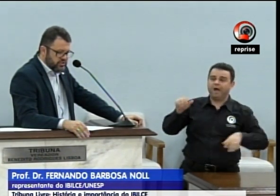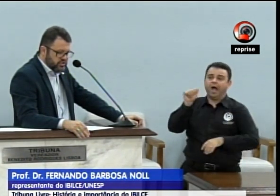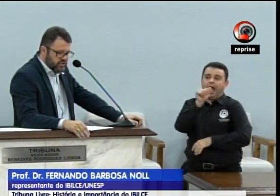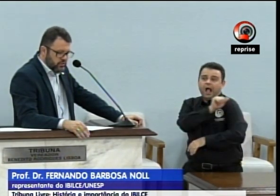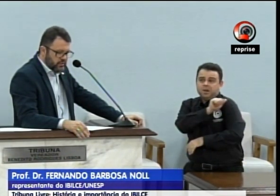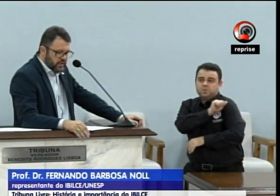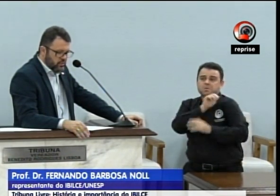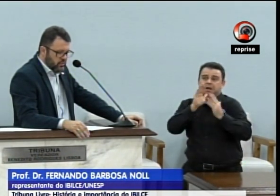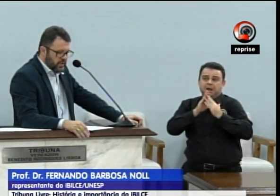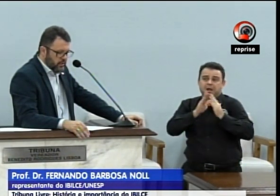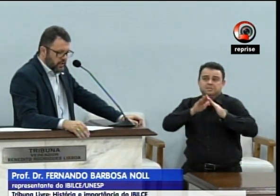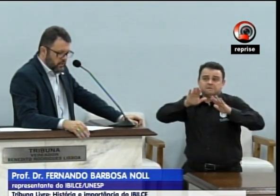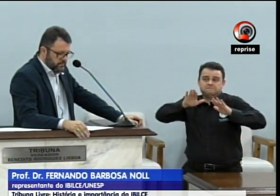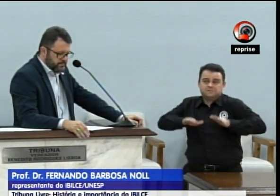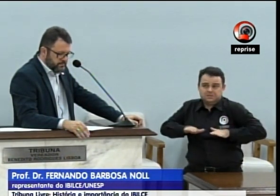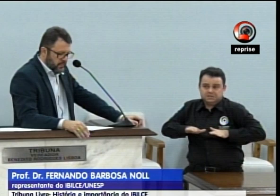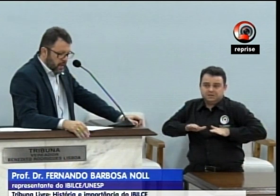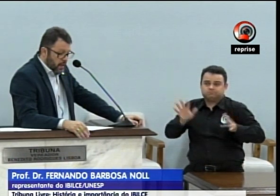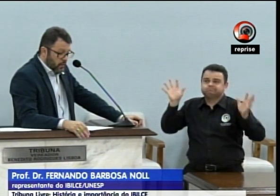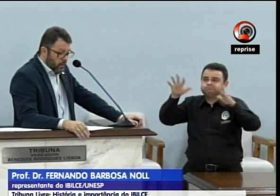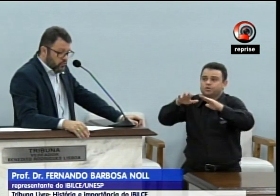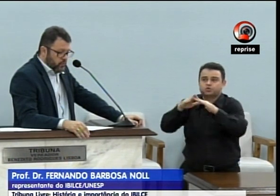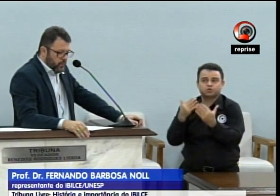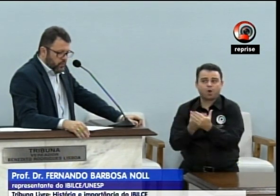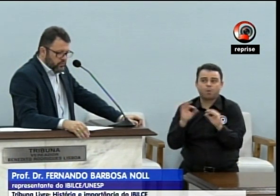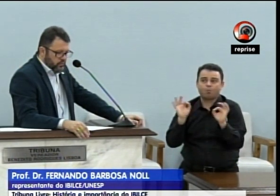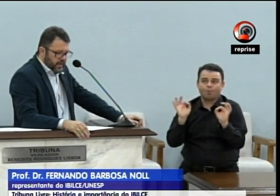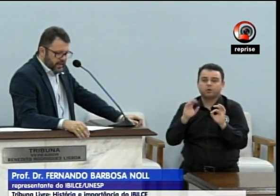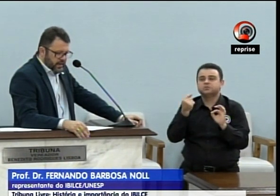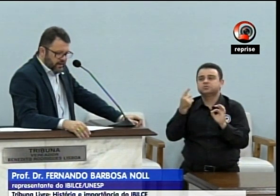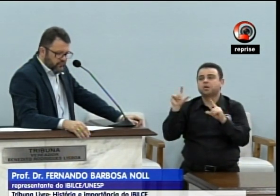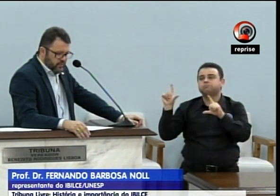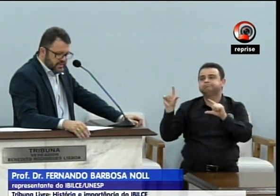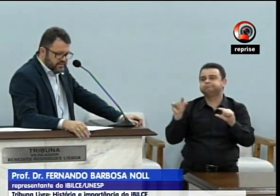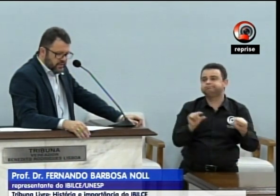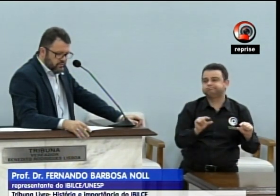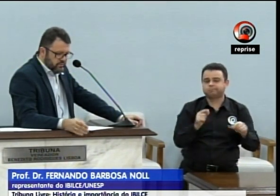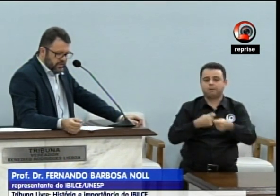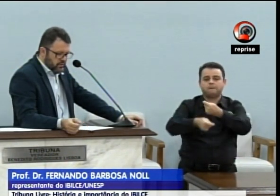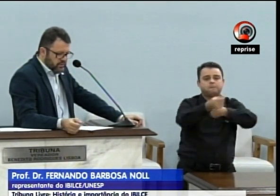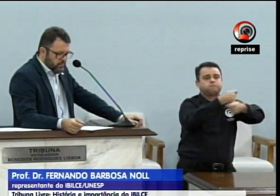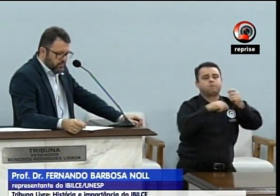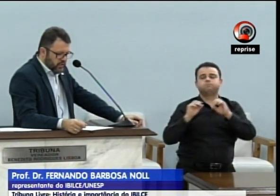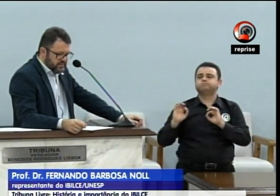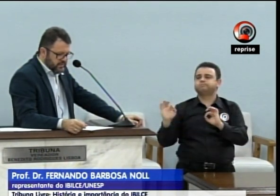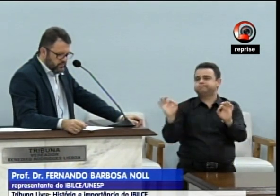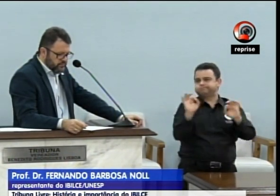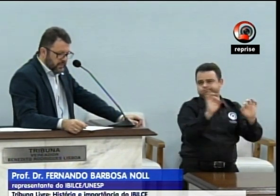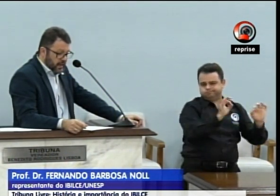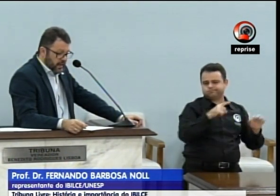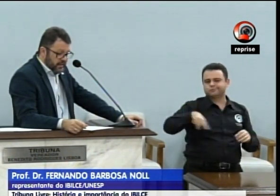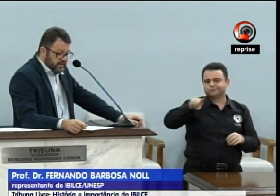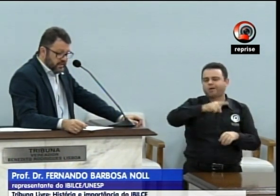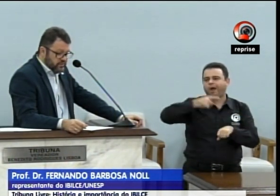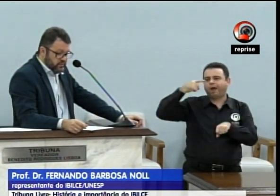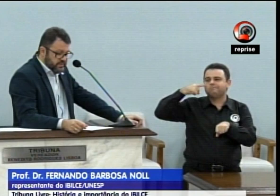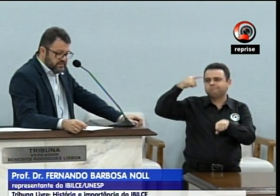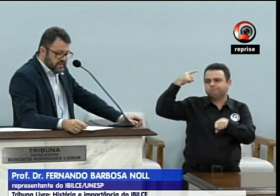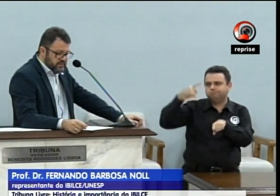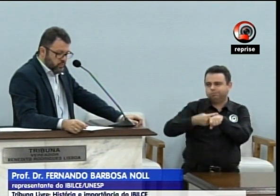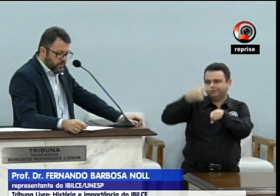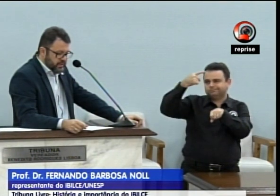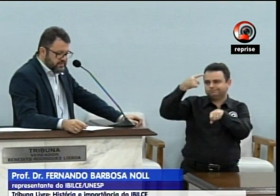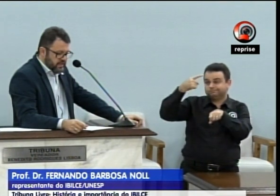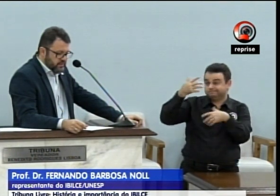um fator de giro da economia local. Outro ponto é a formação da nossa população. Ainda que as